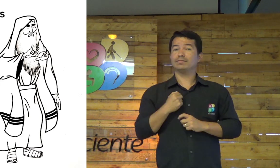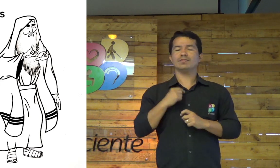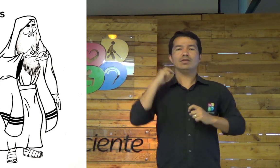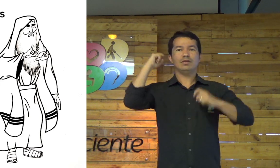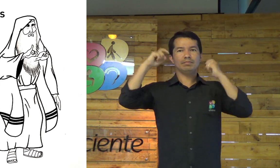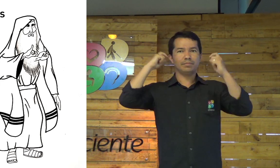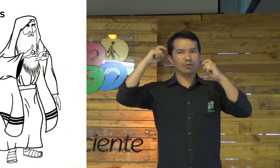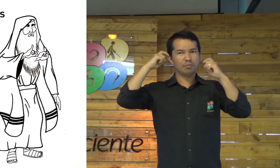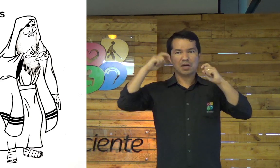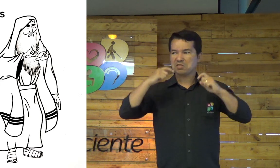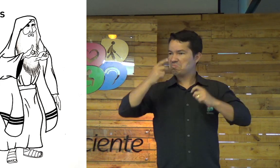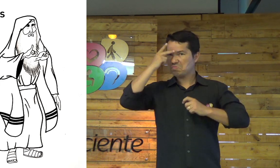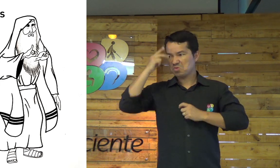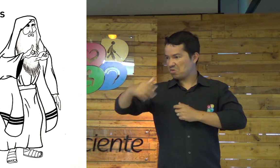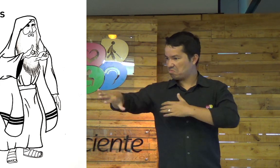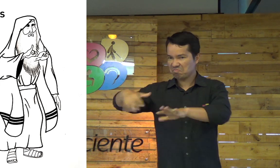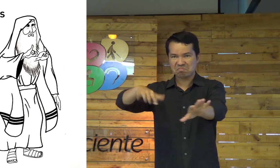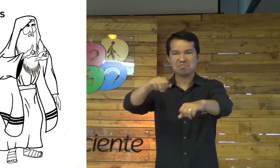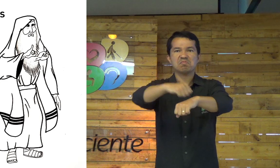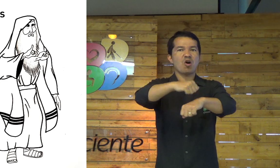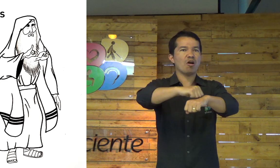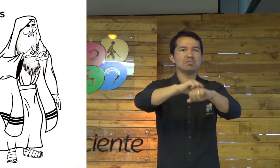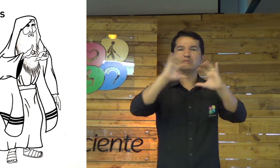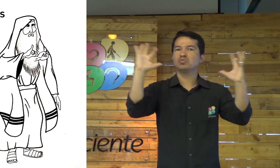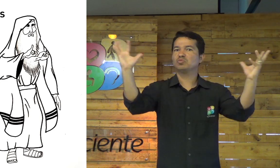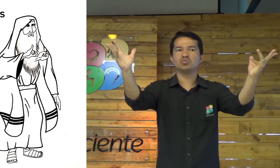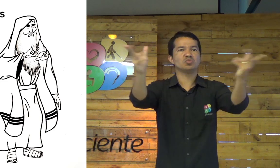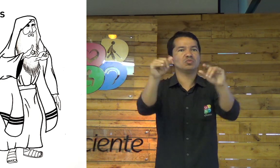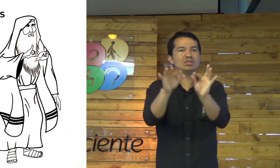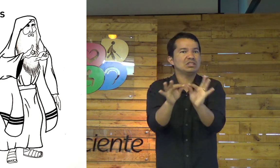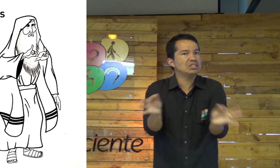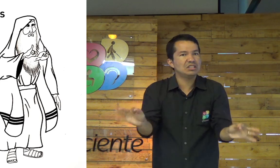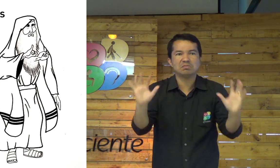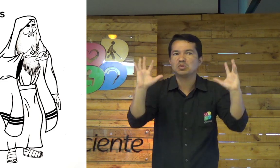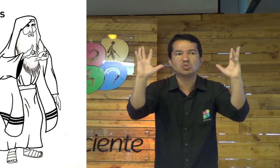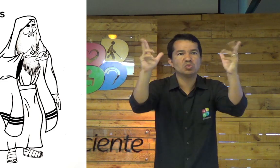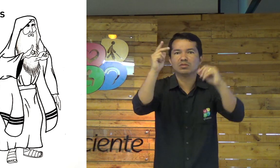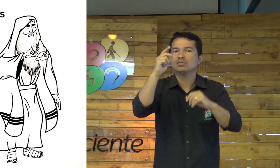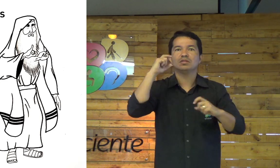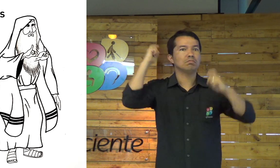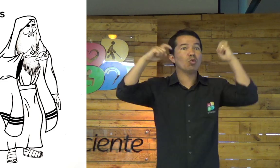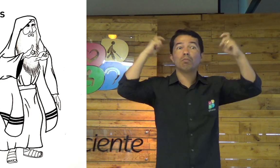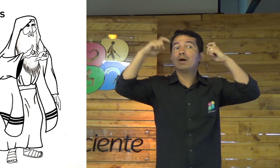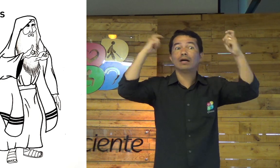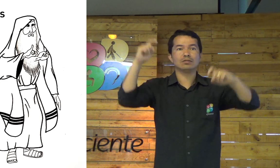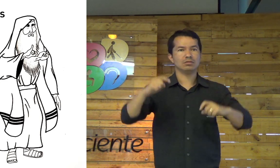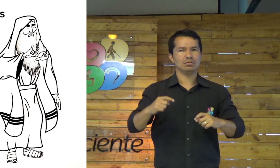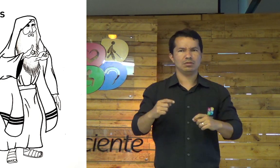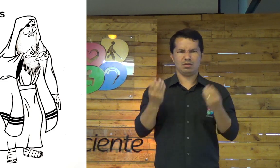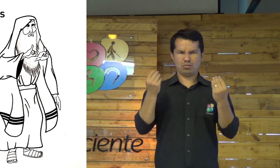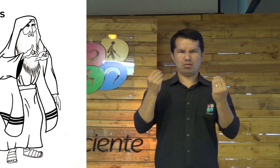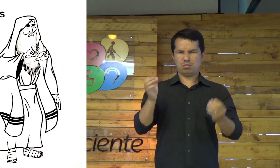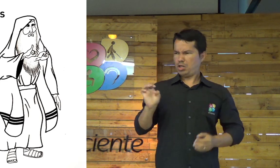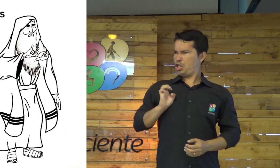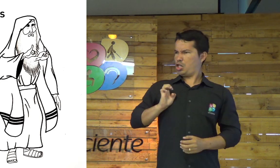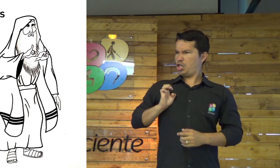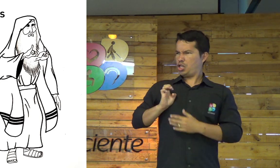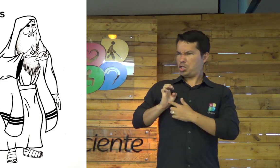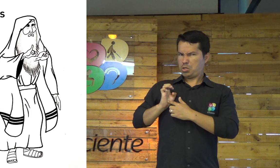Também com o cego. Ou com as pessoas pobres. Simples. Ele era preocupado com as pessoas.